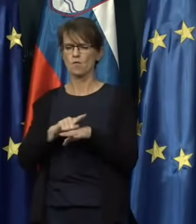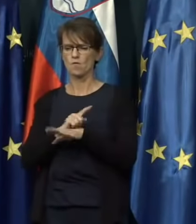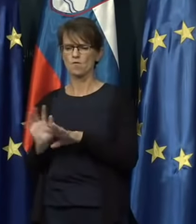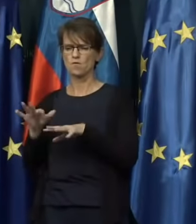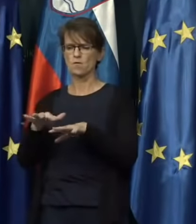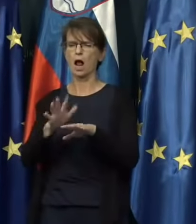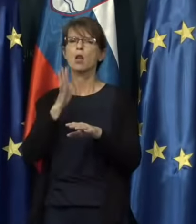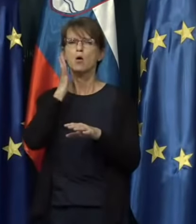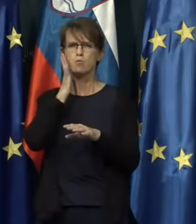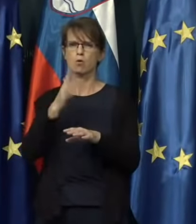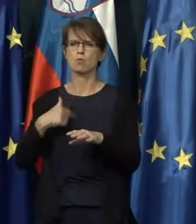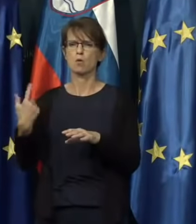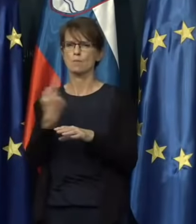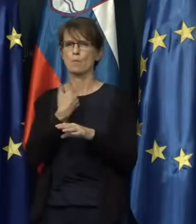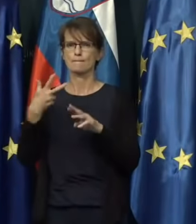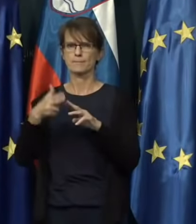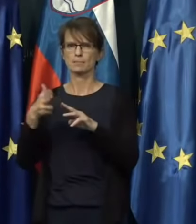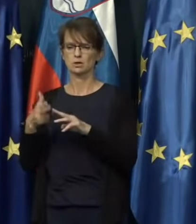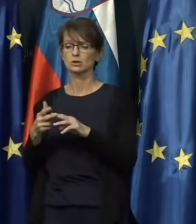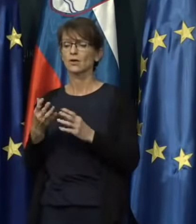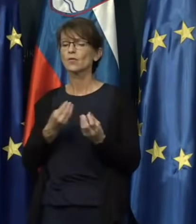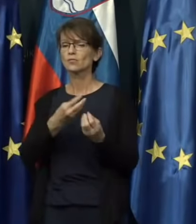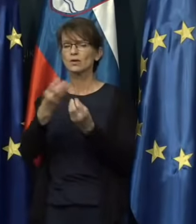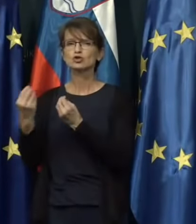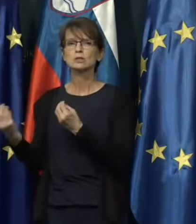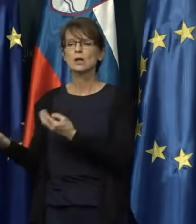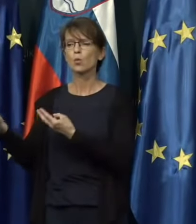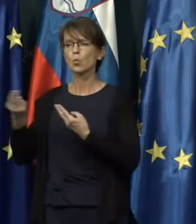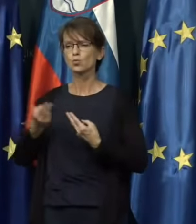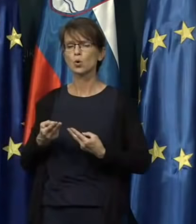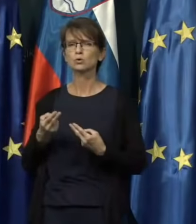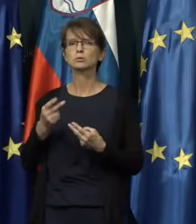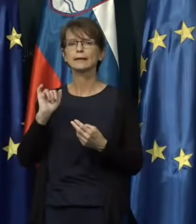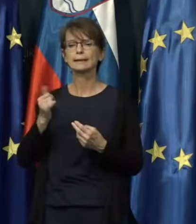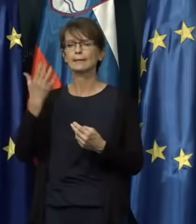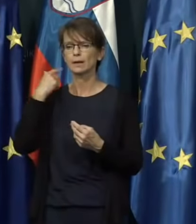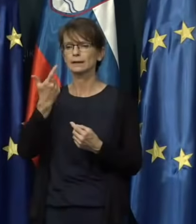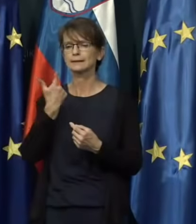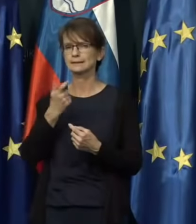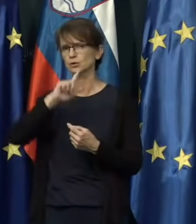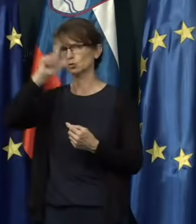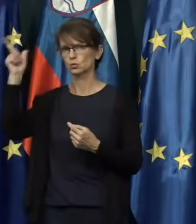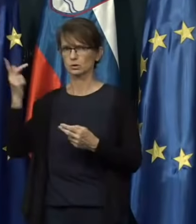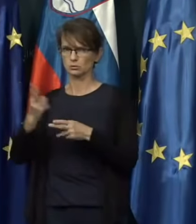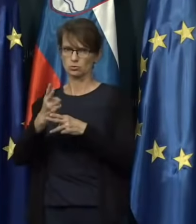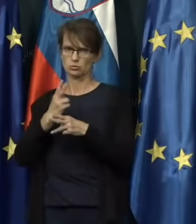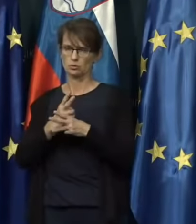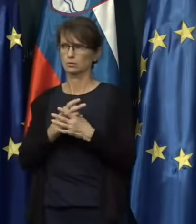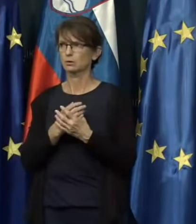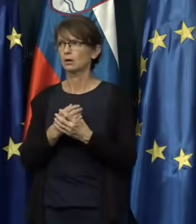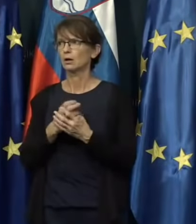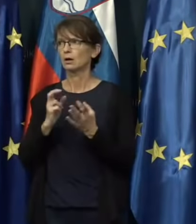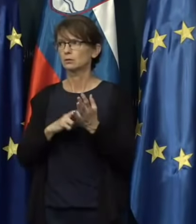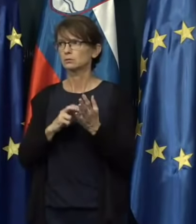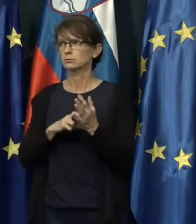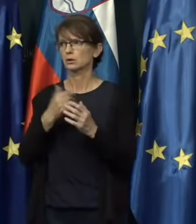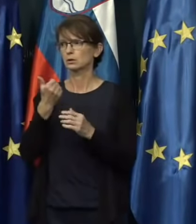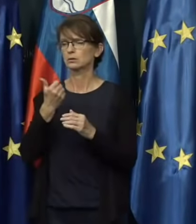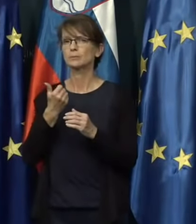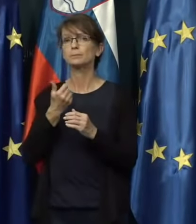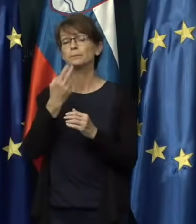vedeti je tudi treba, da večina vnosev vse v tem delu je bila dejansko iz drugih držav. Kočeš je glede tega,